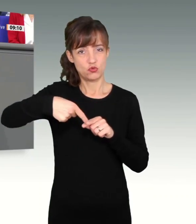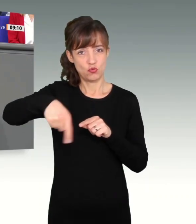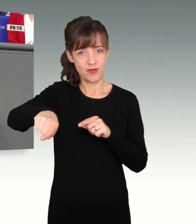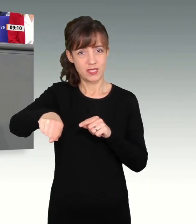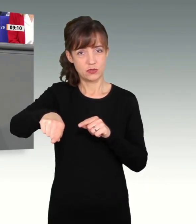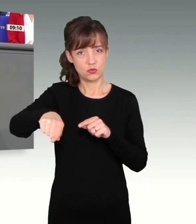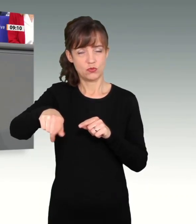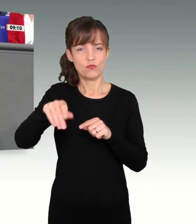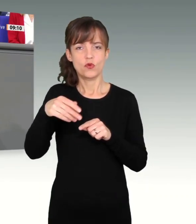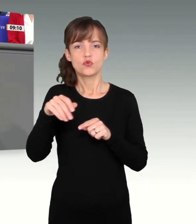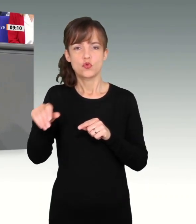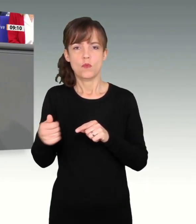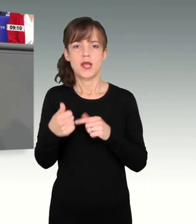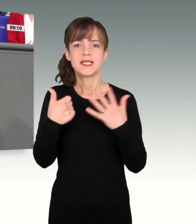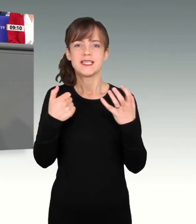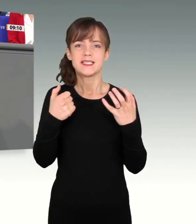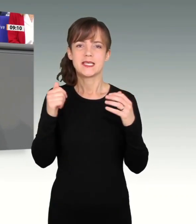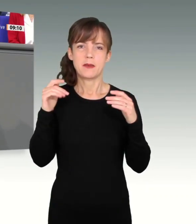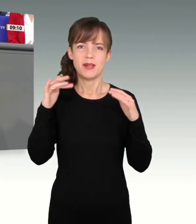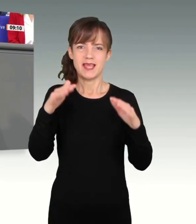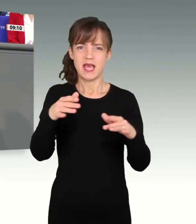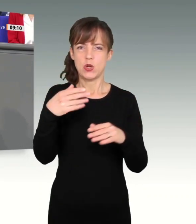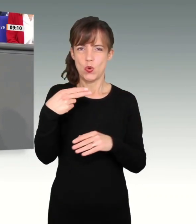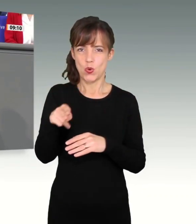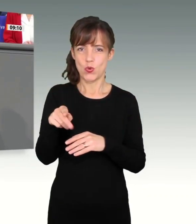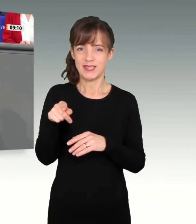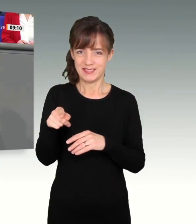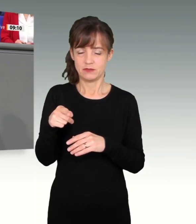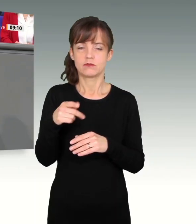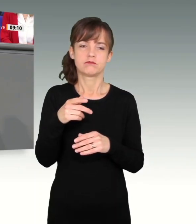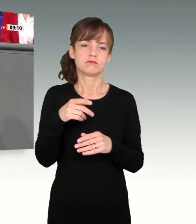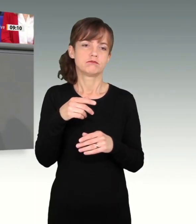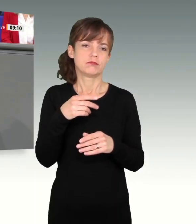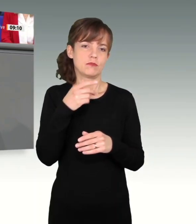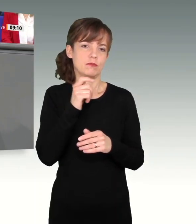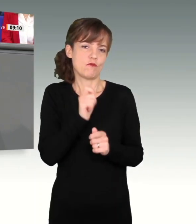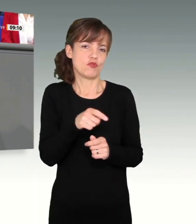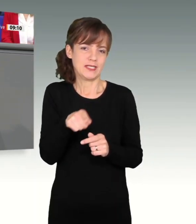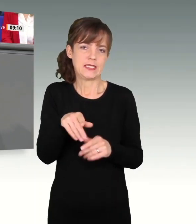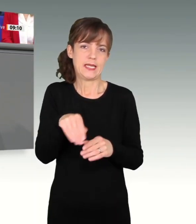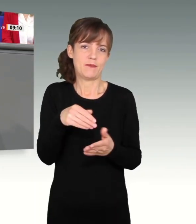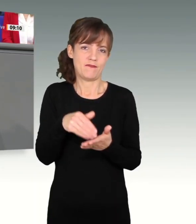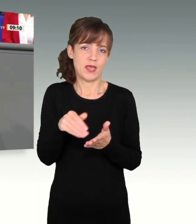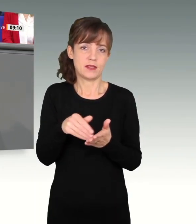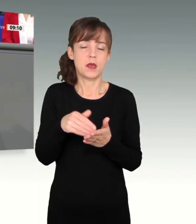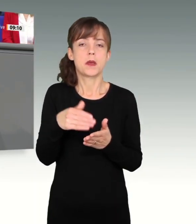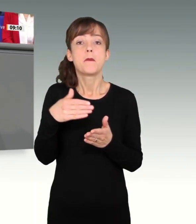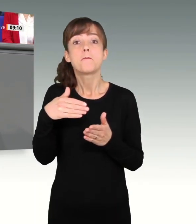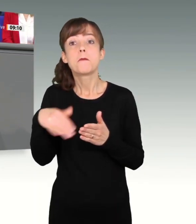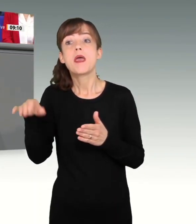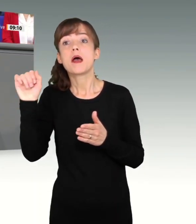weitere 60 Milliarden Euro zu ergänzen. Mehr wäre möglich. Mehr ist aber nicht